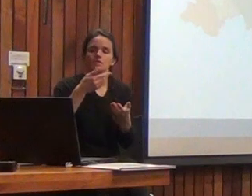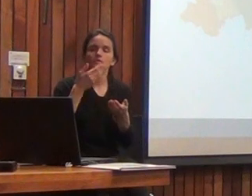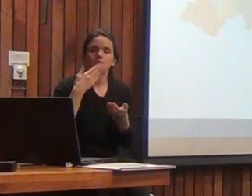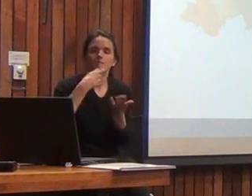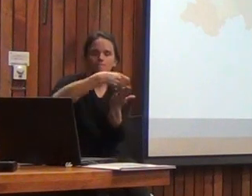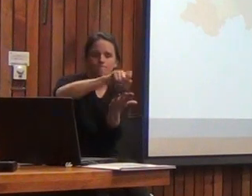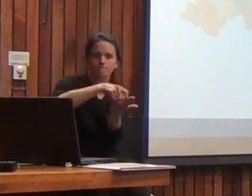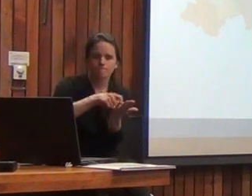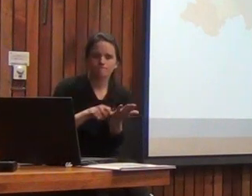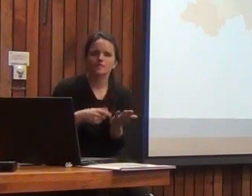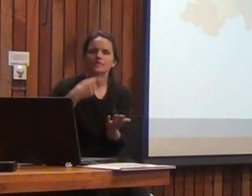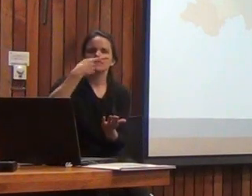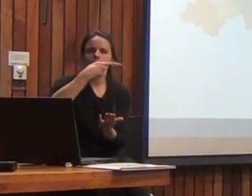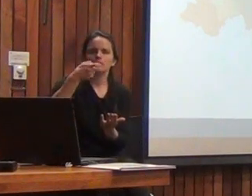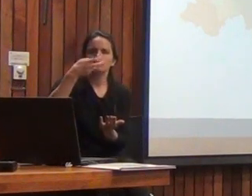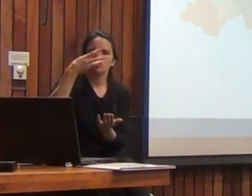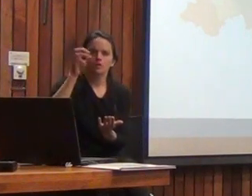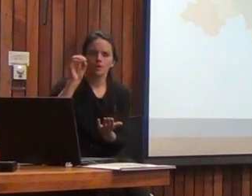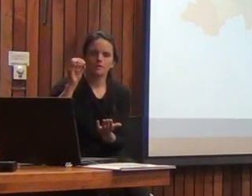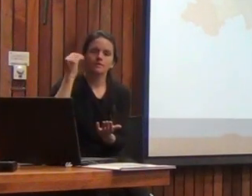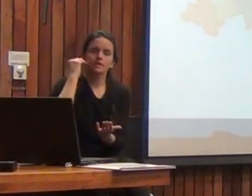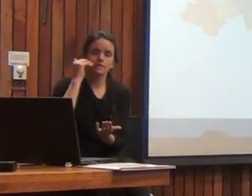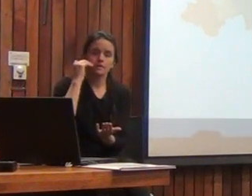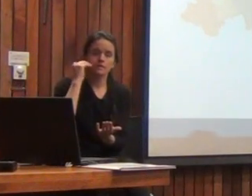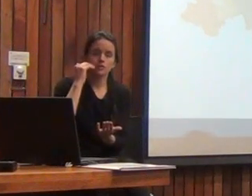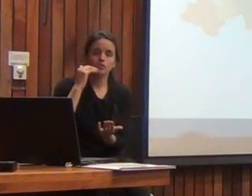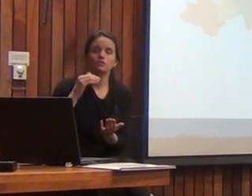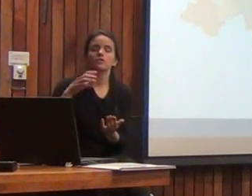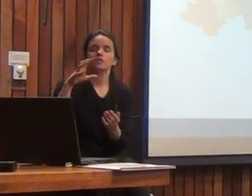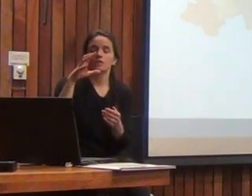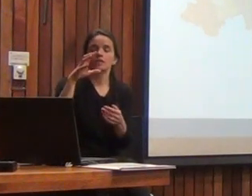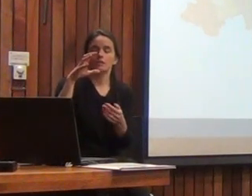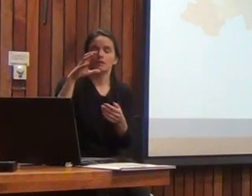a una muestra de 130 sujetos de la región metropolitana